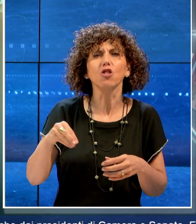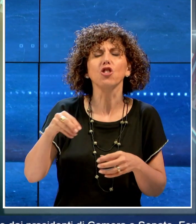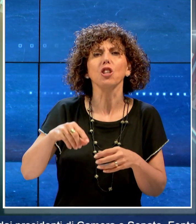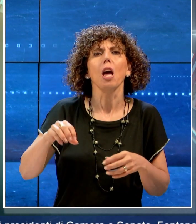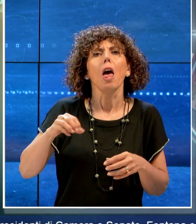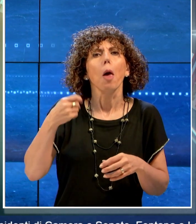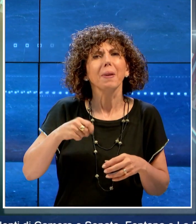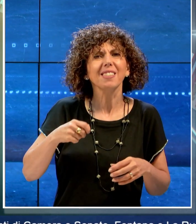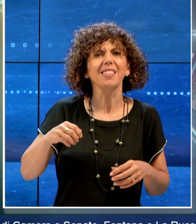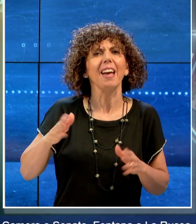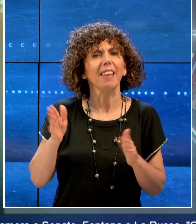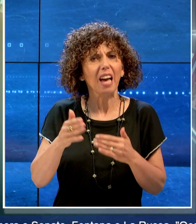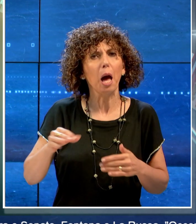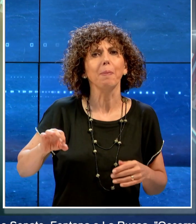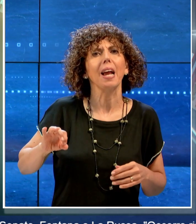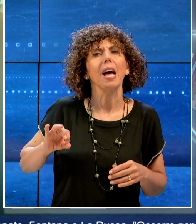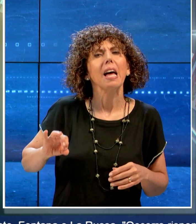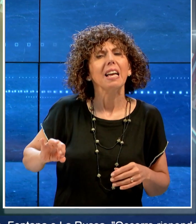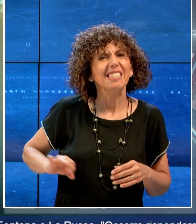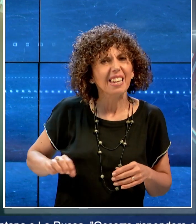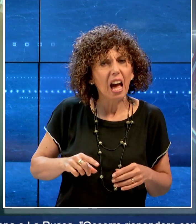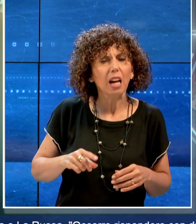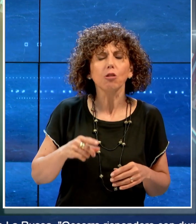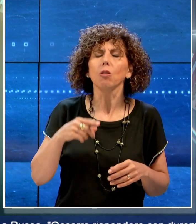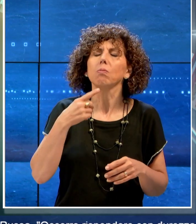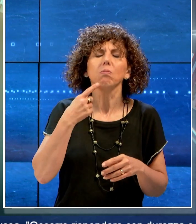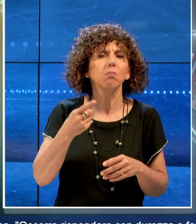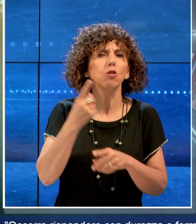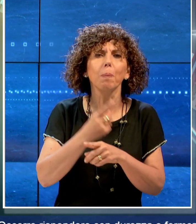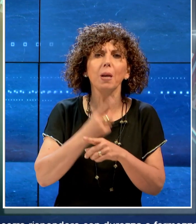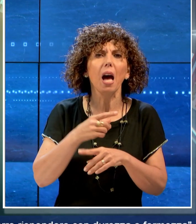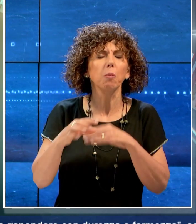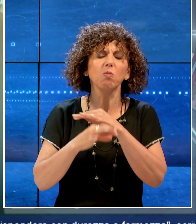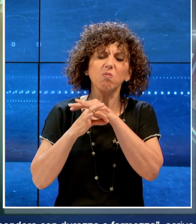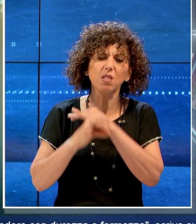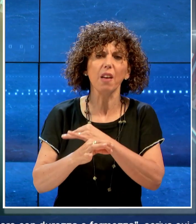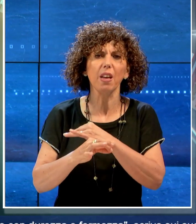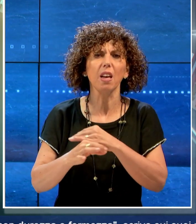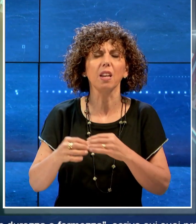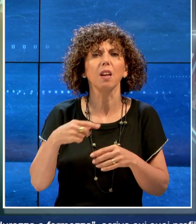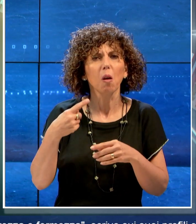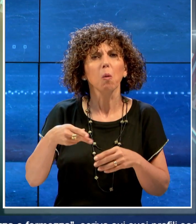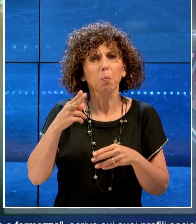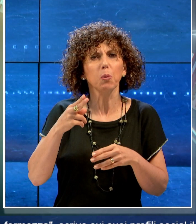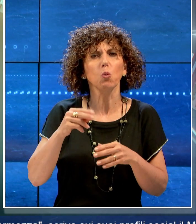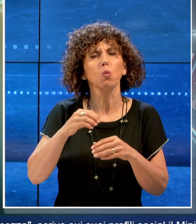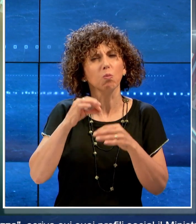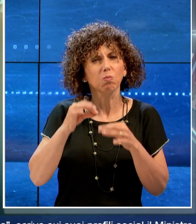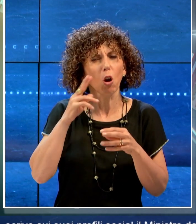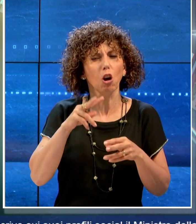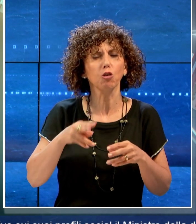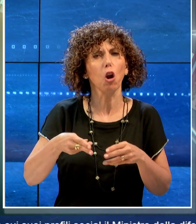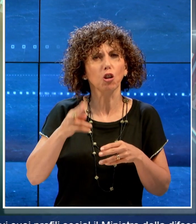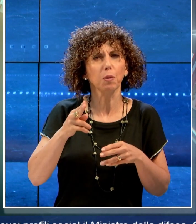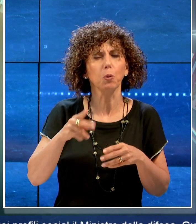Russa. Occorre rispondere con durezza e fermezza, scrive sui suoi profili social il ministro della difesa